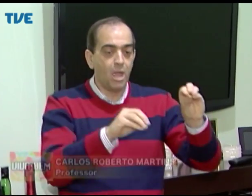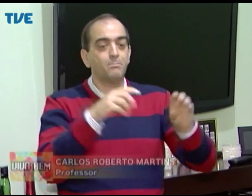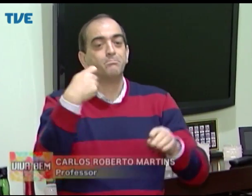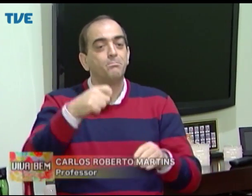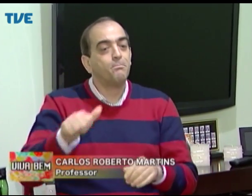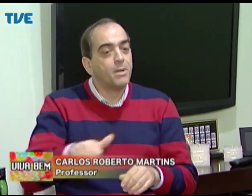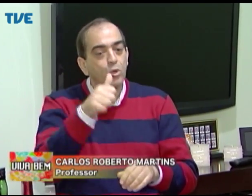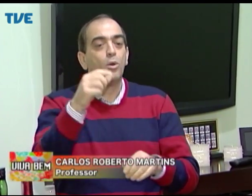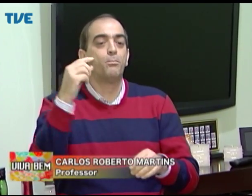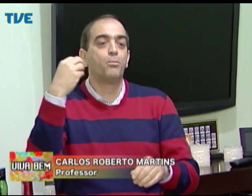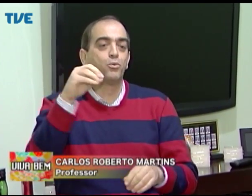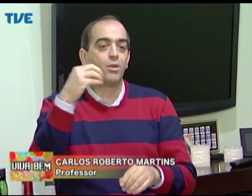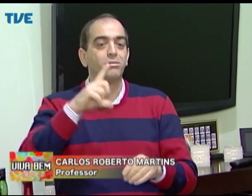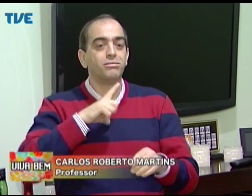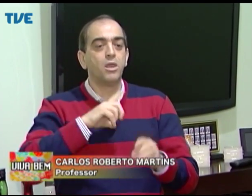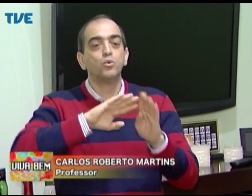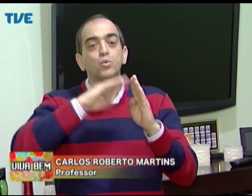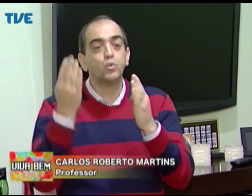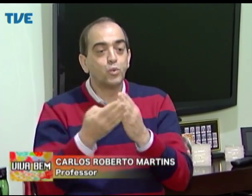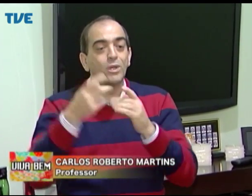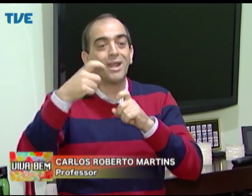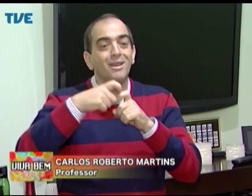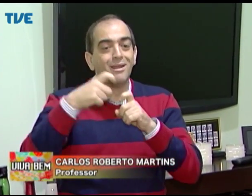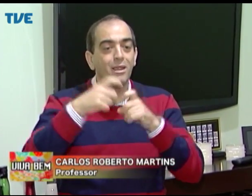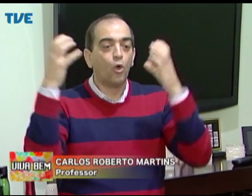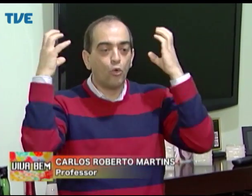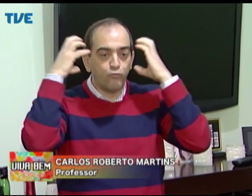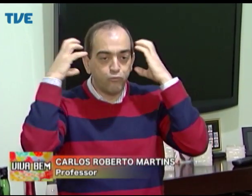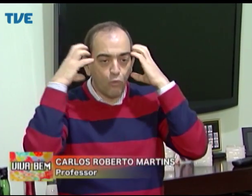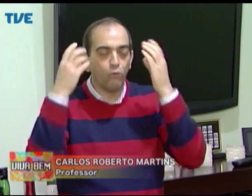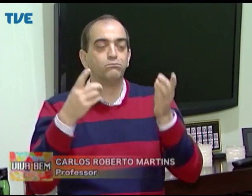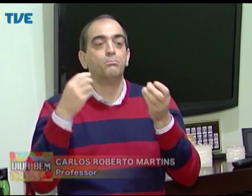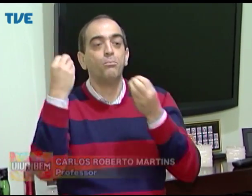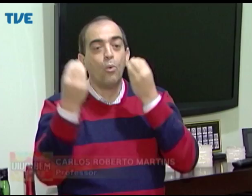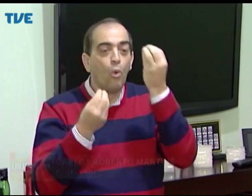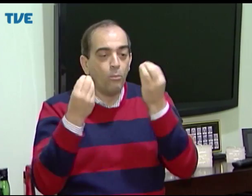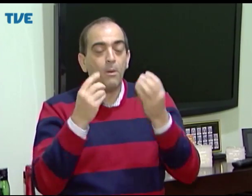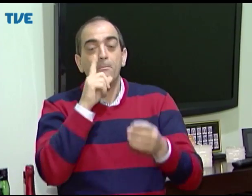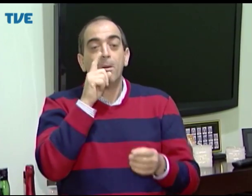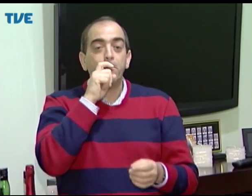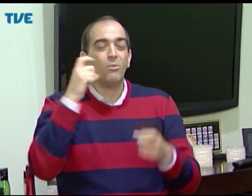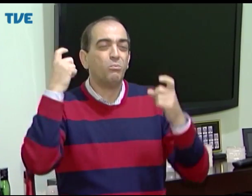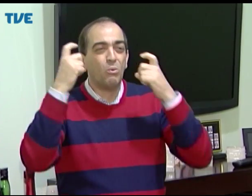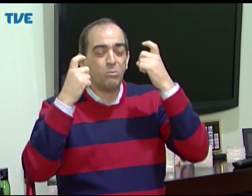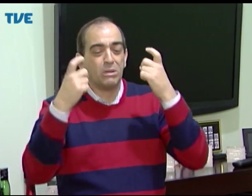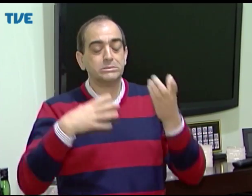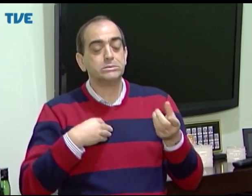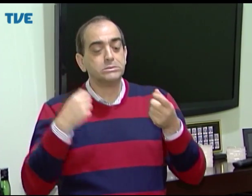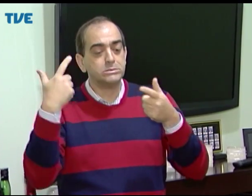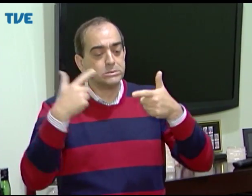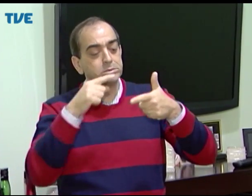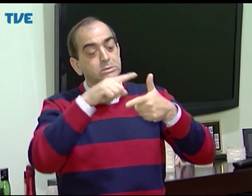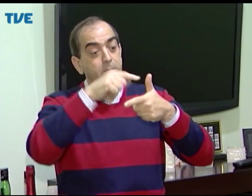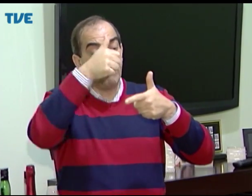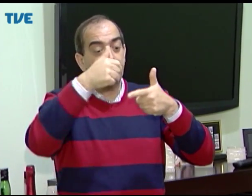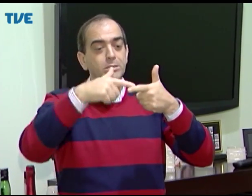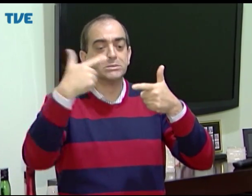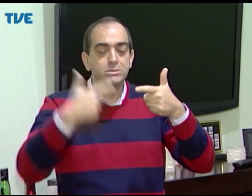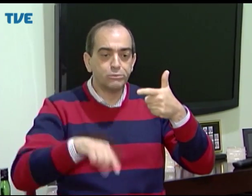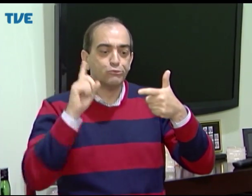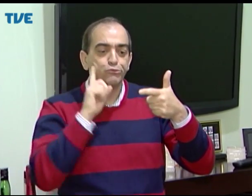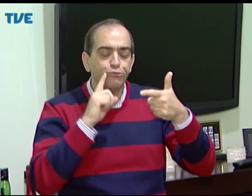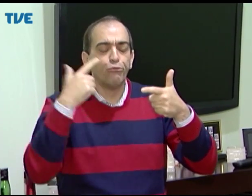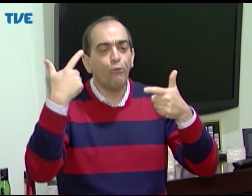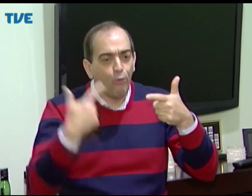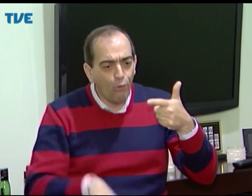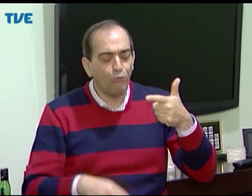então até me orientou os meus pais que tivessem que mudar em Porto Alegre pela questão clínica, porque os meus pais